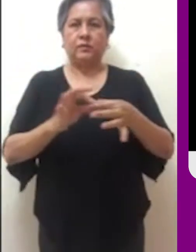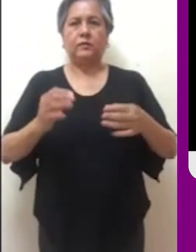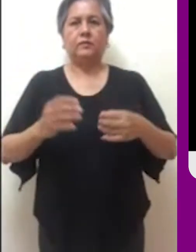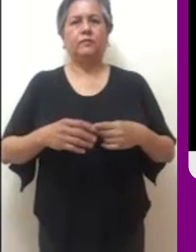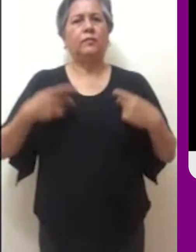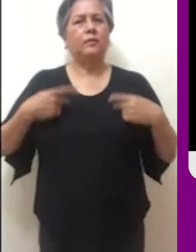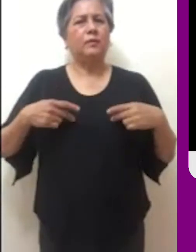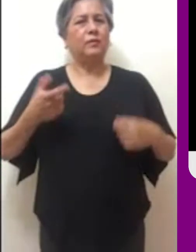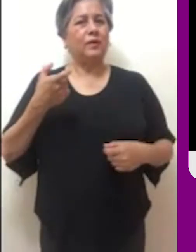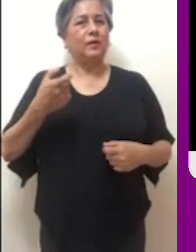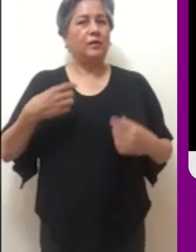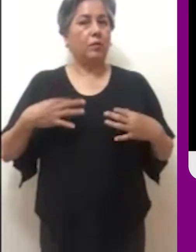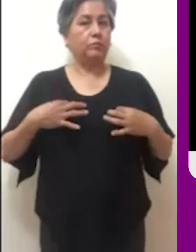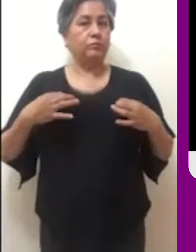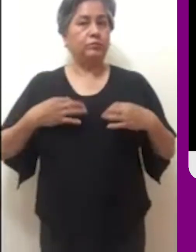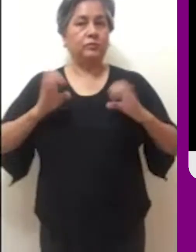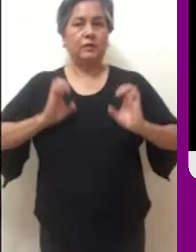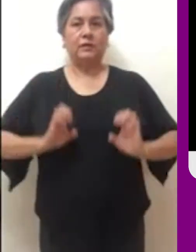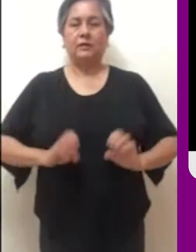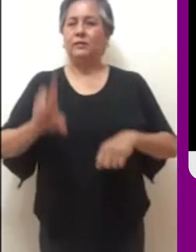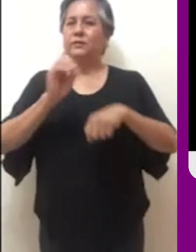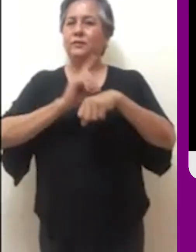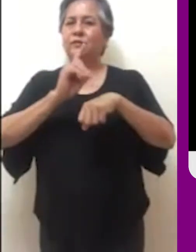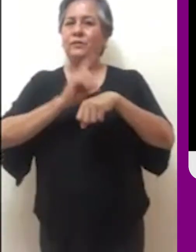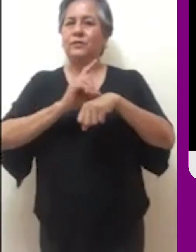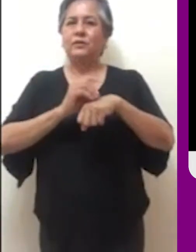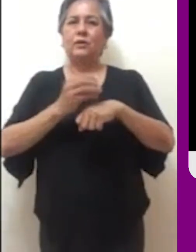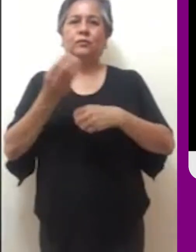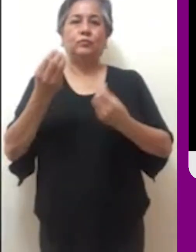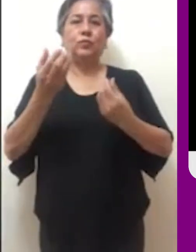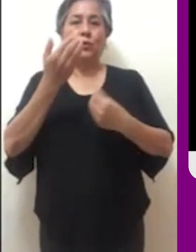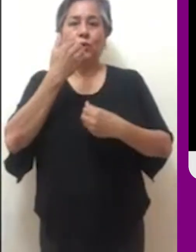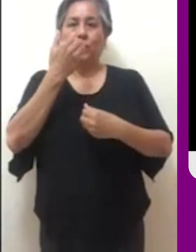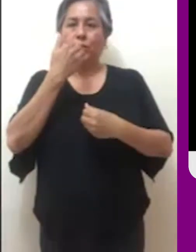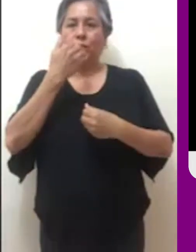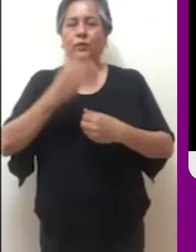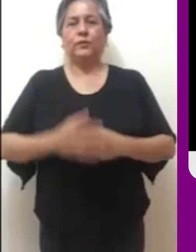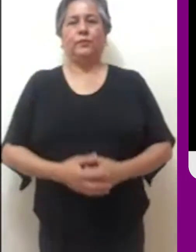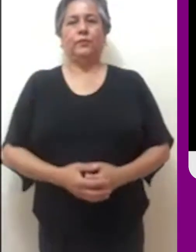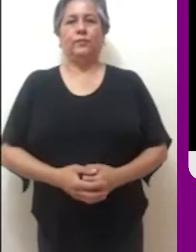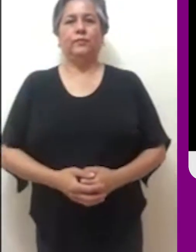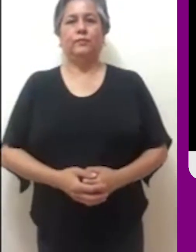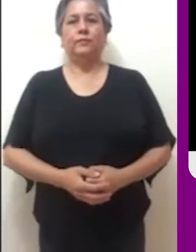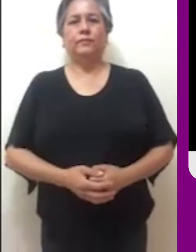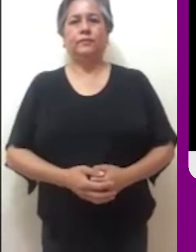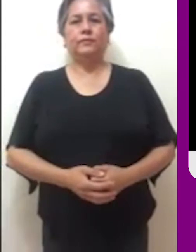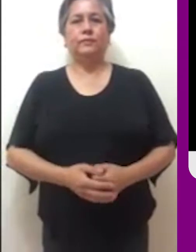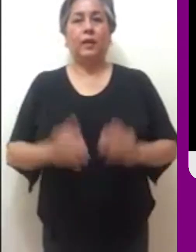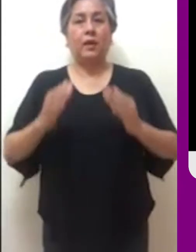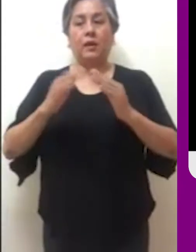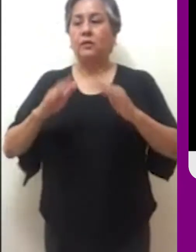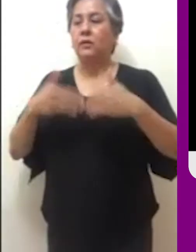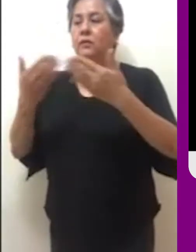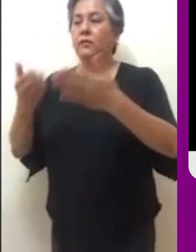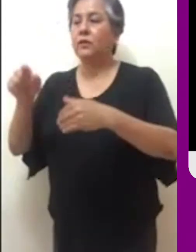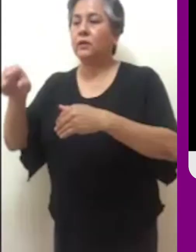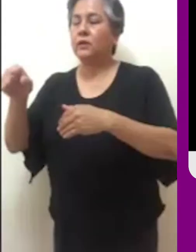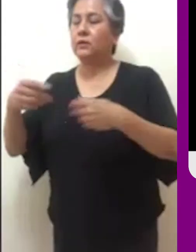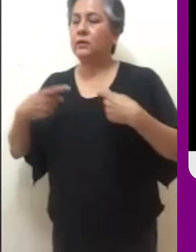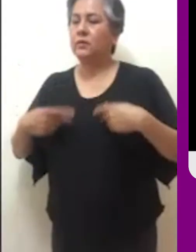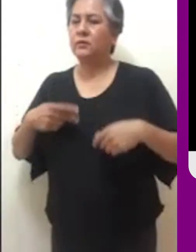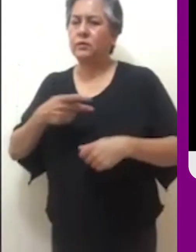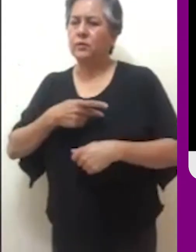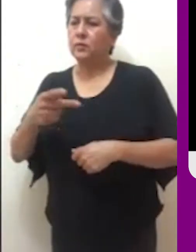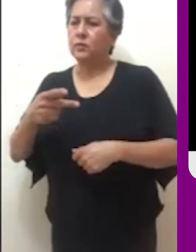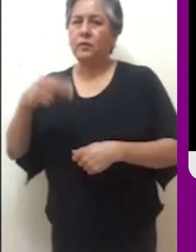Había un hombre rico que se vestía de púrpura y telas finas y banqueteaba espléndidamente cada día. Y un mendigo llamado